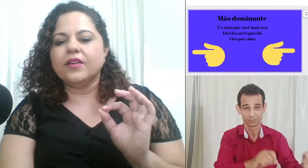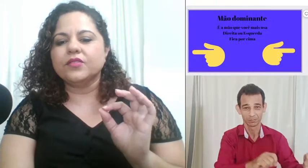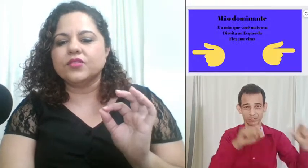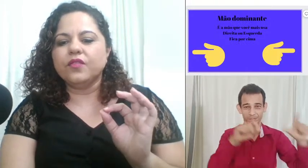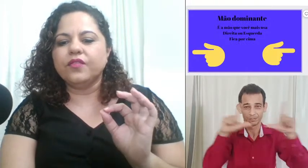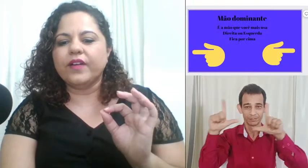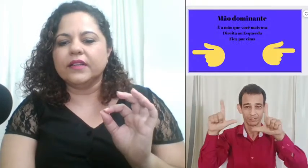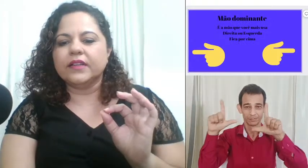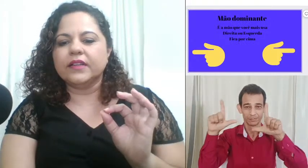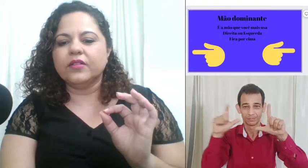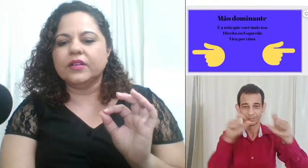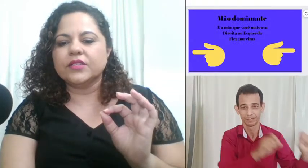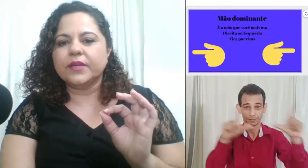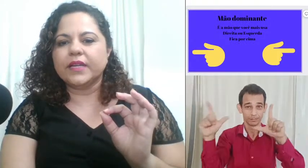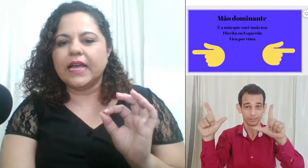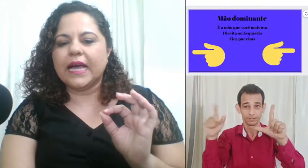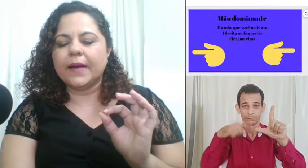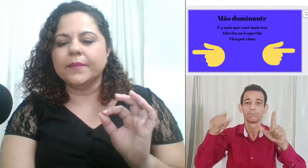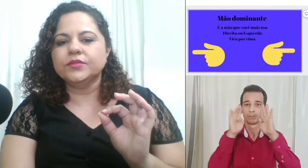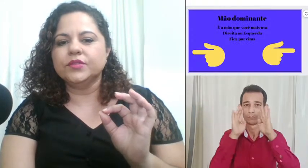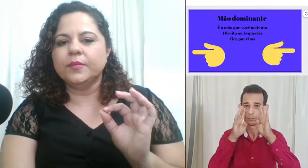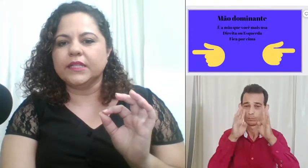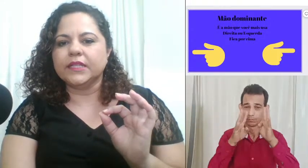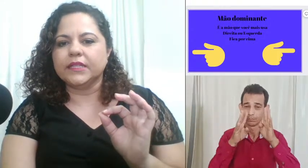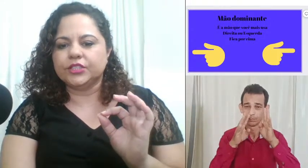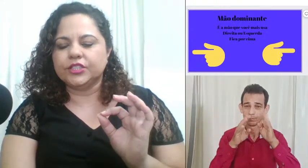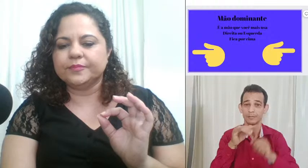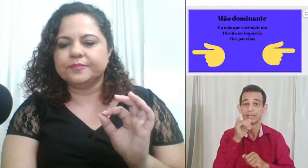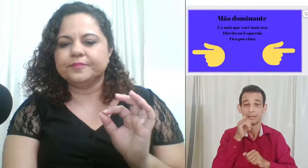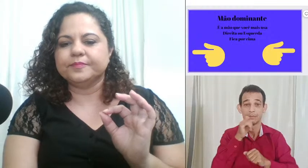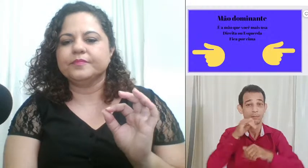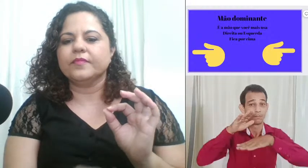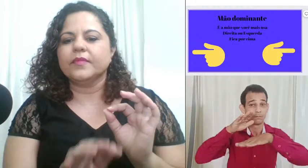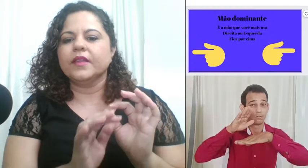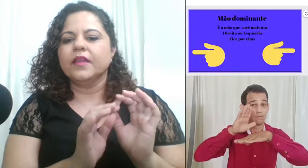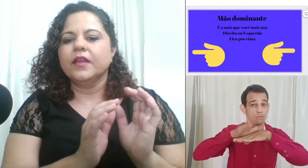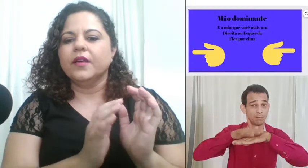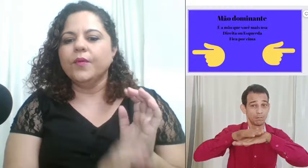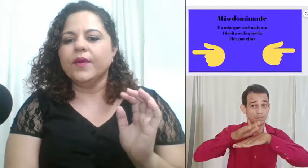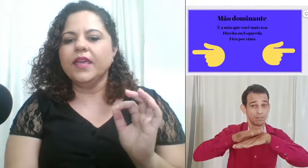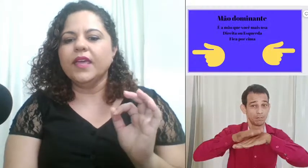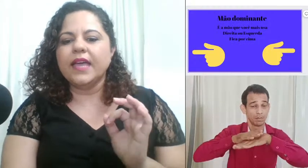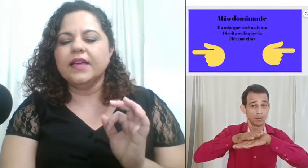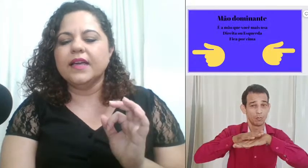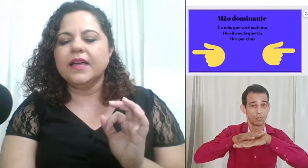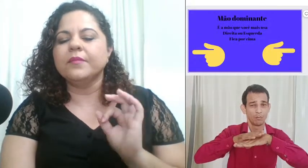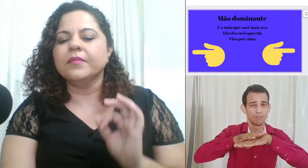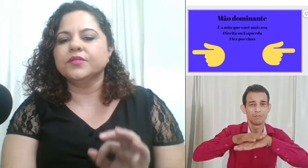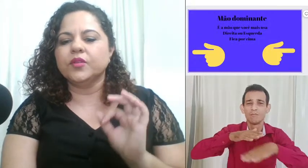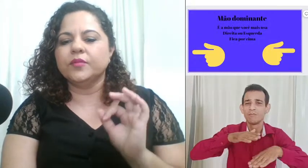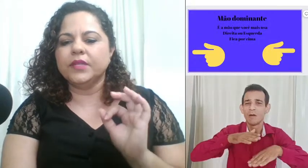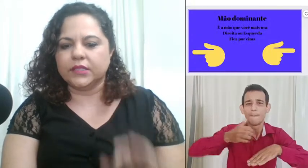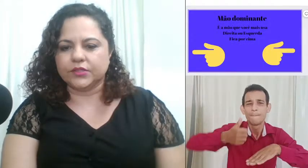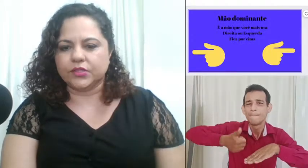estou falando agora sobre a mão dominante o que é a mão dominante?